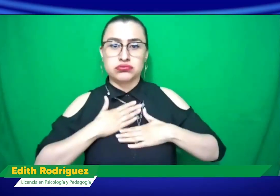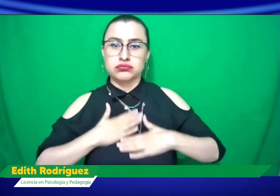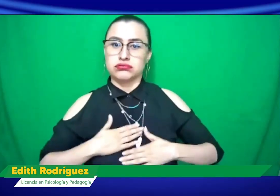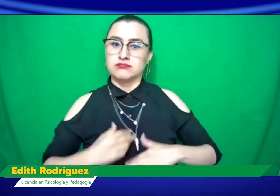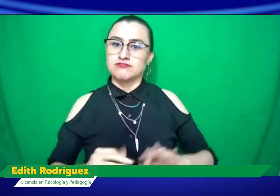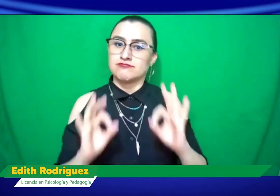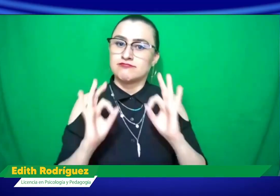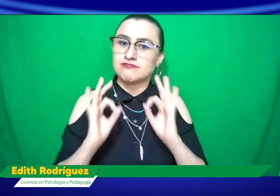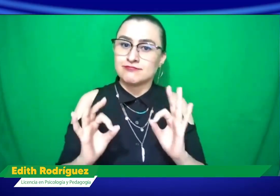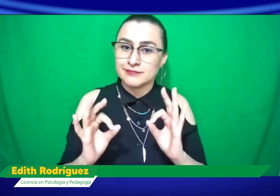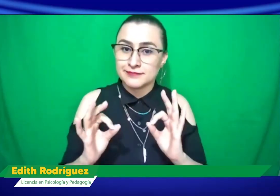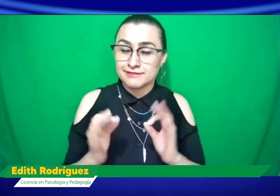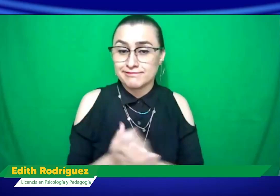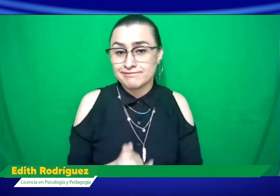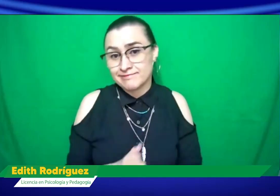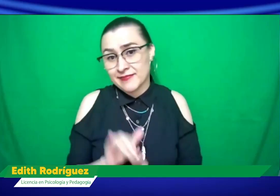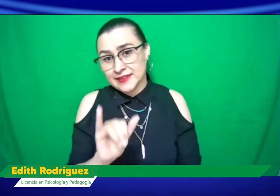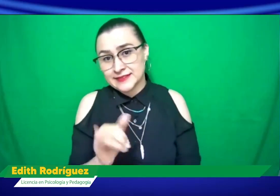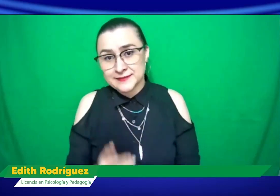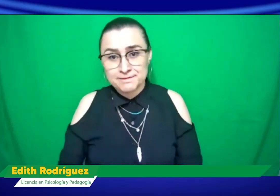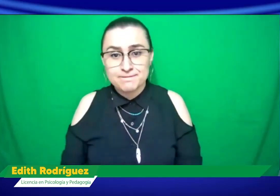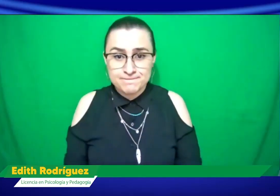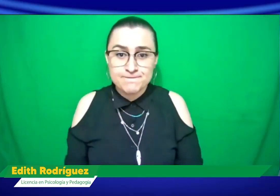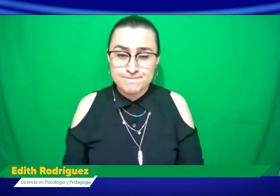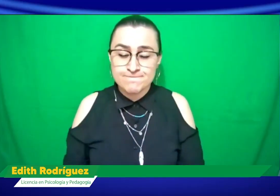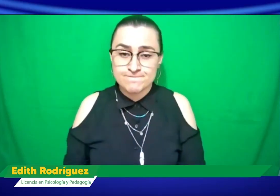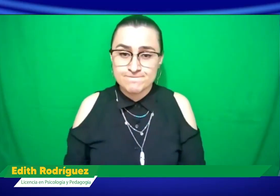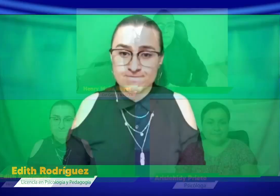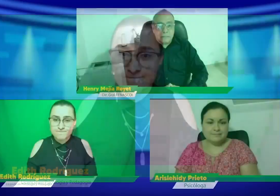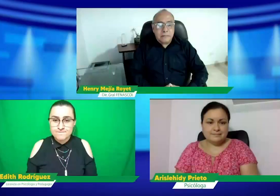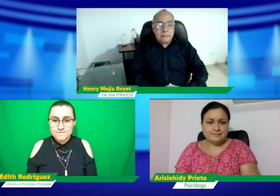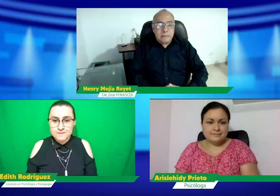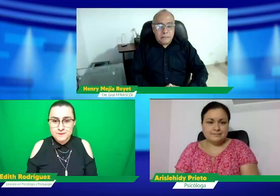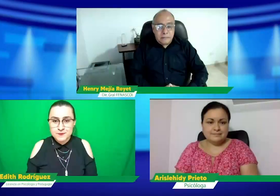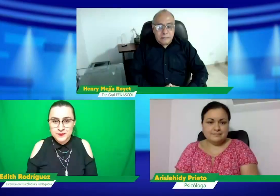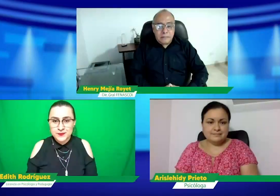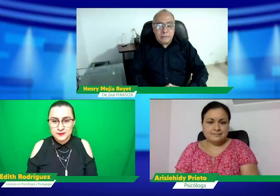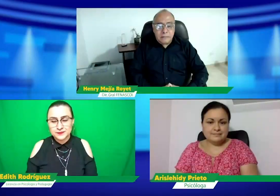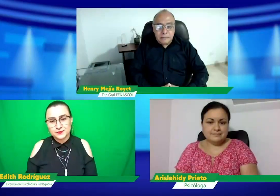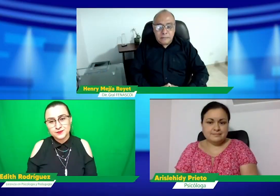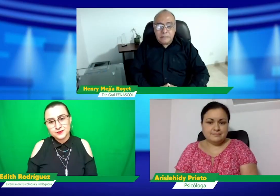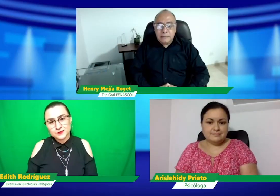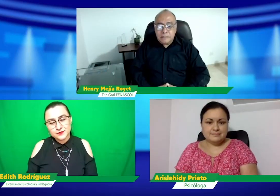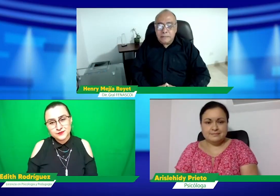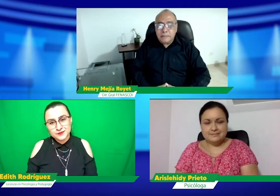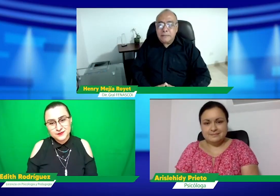estrategias podían estar acorde a cada uno de ellos? Entonces, es pensar en eso. En realidad, es pensar en eso.